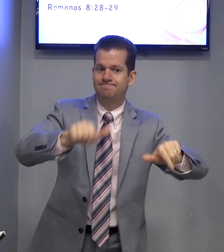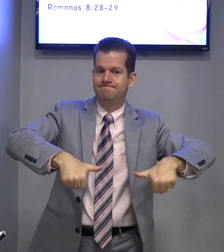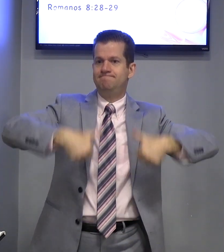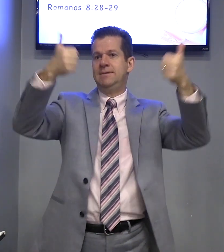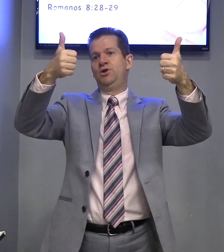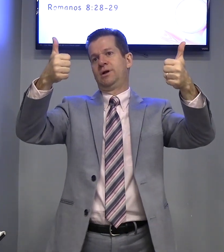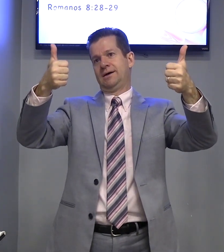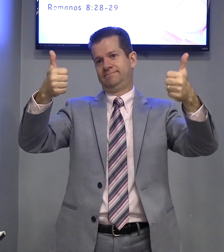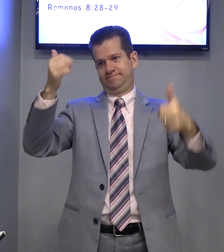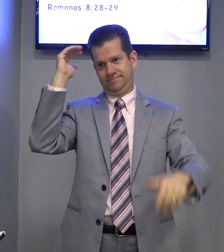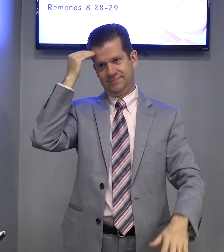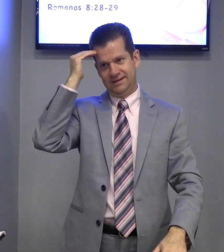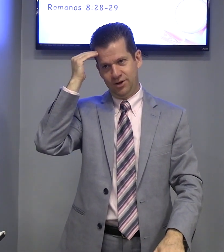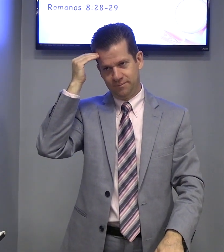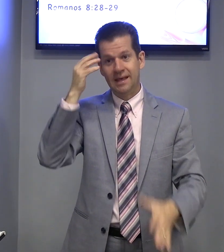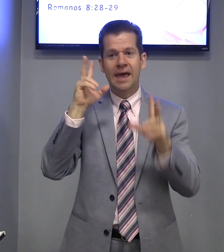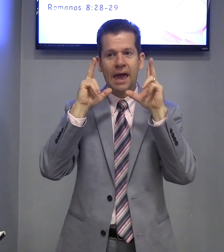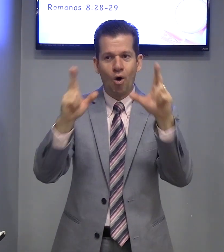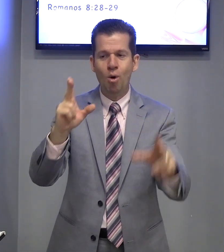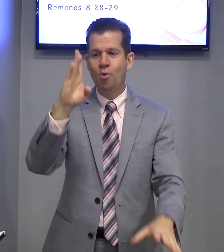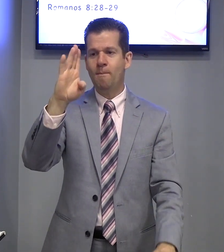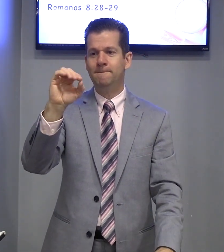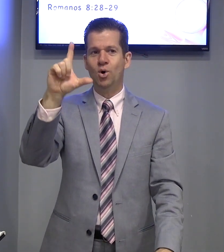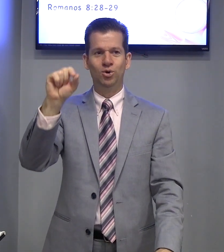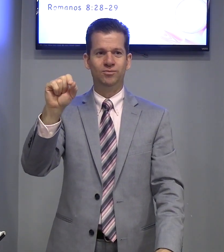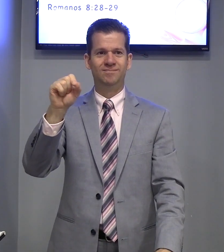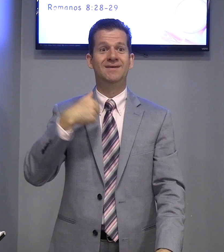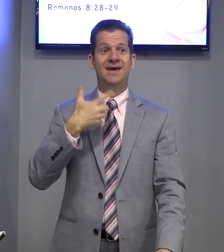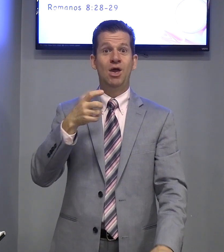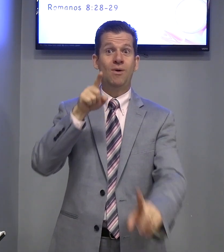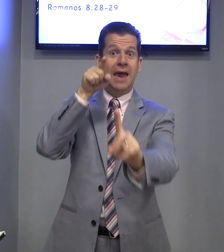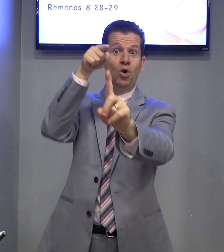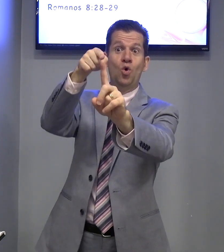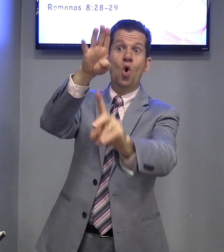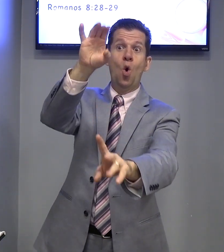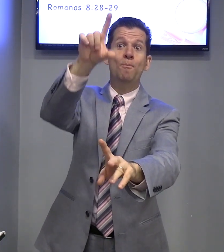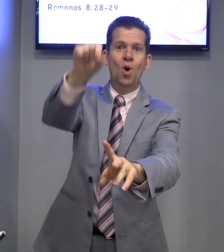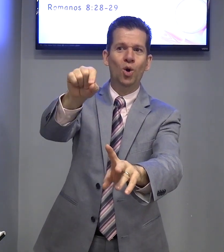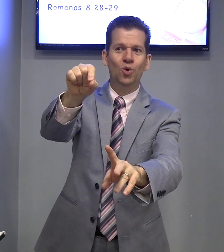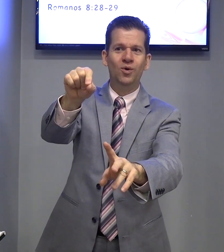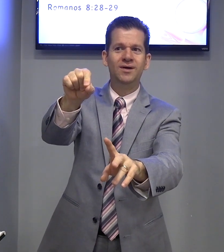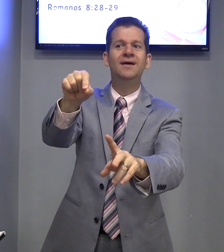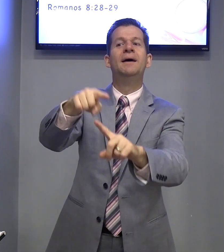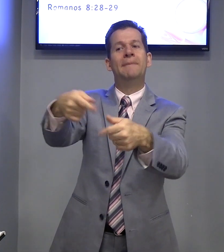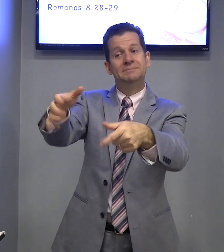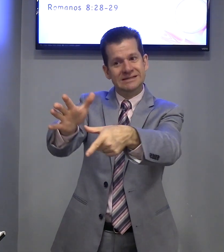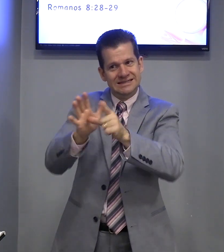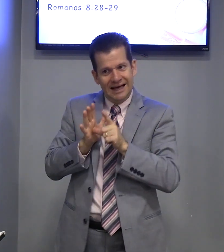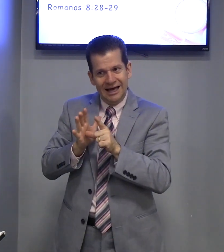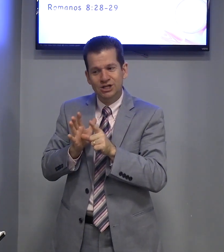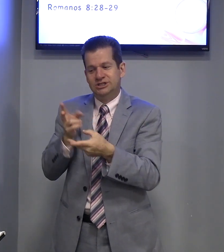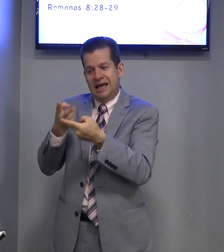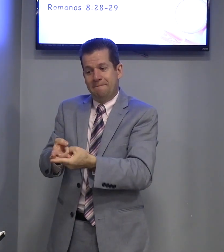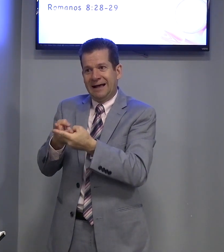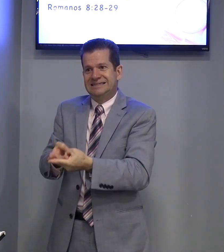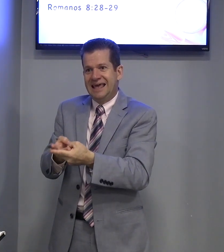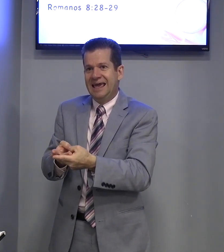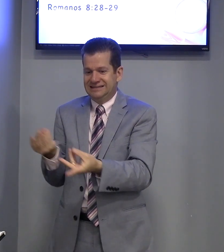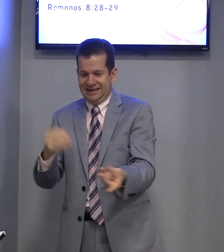melhorar Entendeu? É como bolo Eu quero o bolo Mas precisa antes Paciência